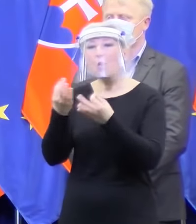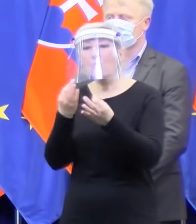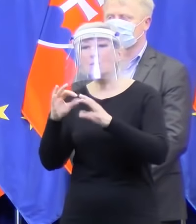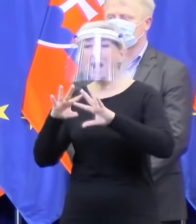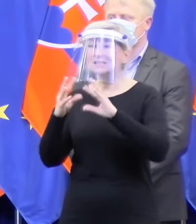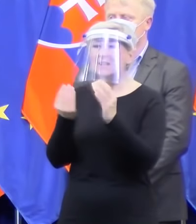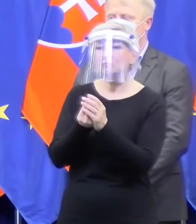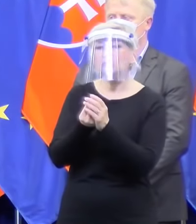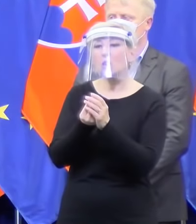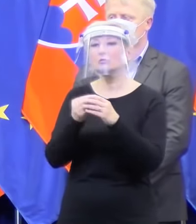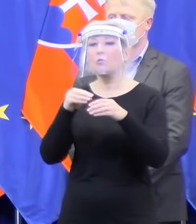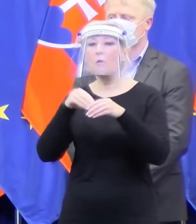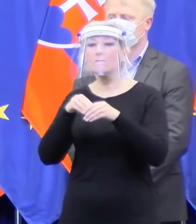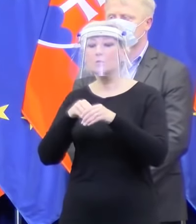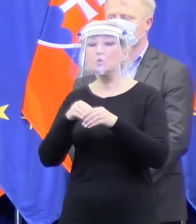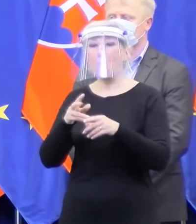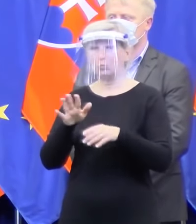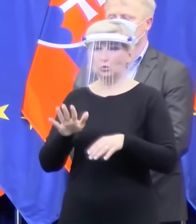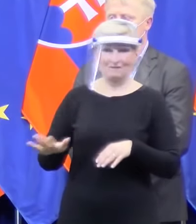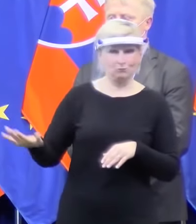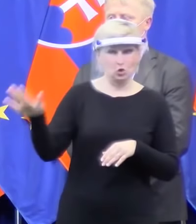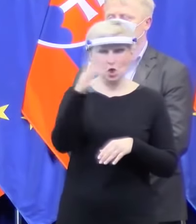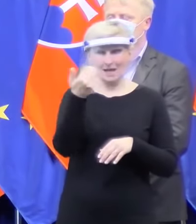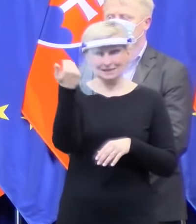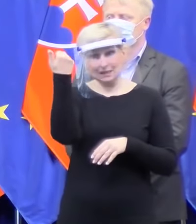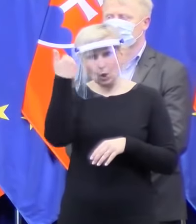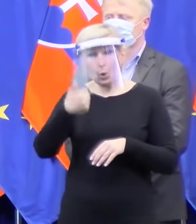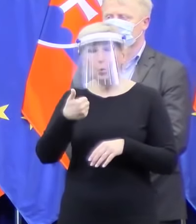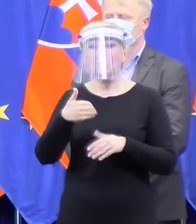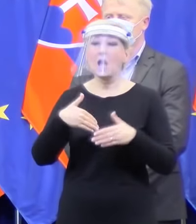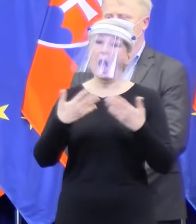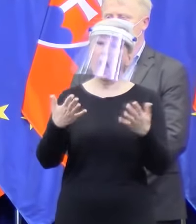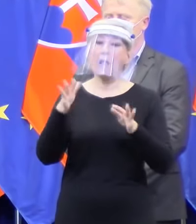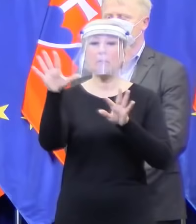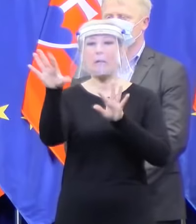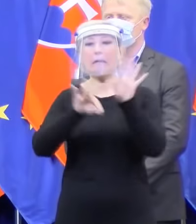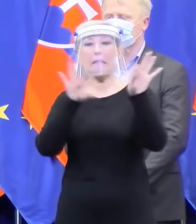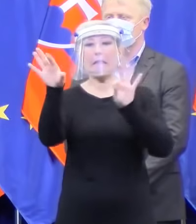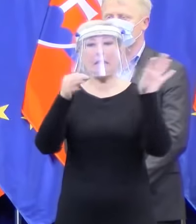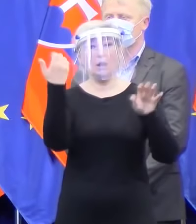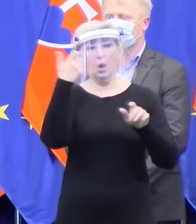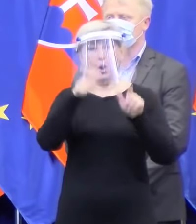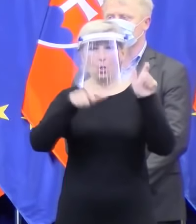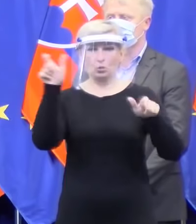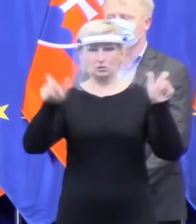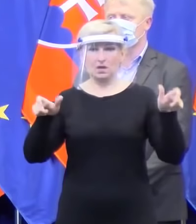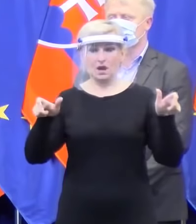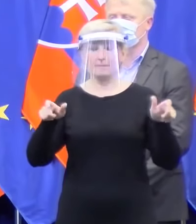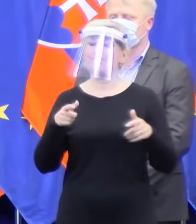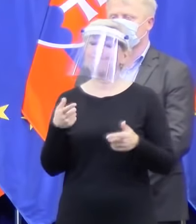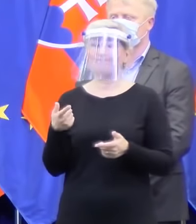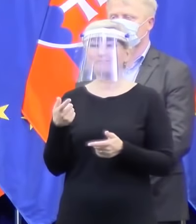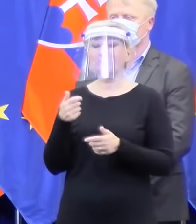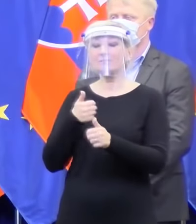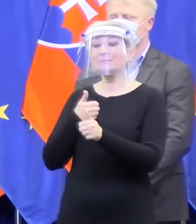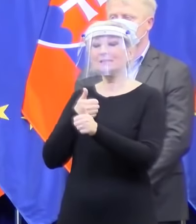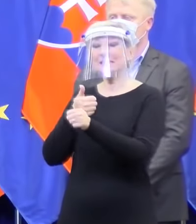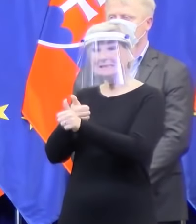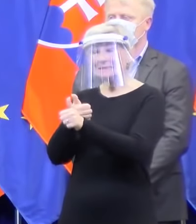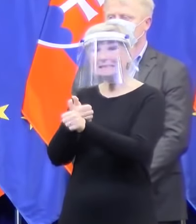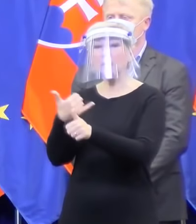nejakých vybraných, podozrivých, jednotlivcov? Cieľ je taký takto monitorovaná vy, ja, každý z nás sme.